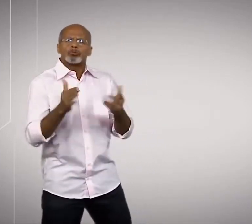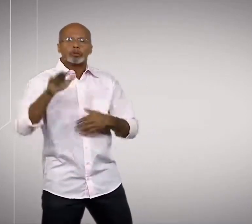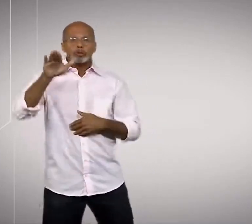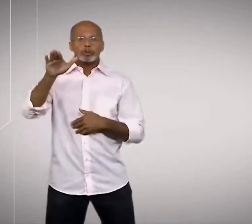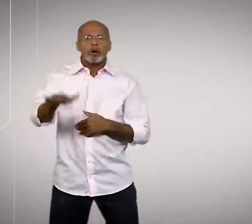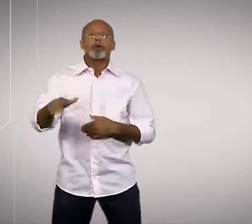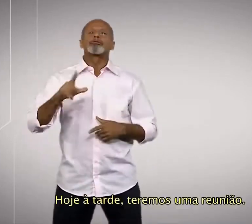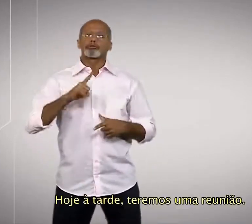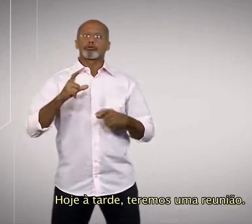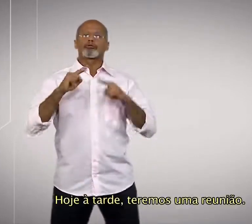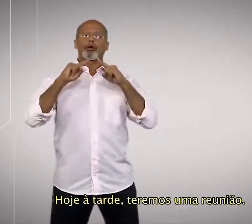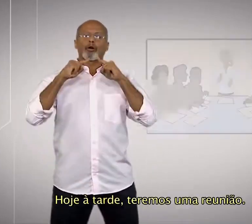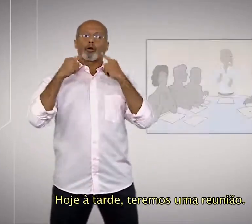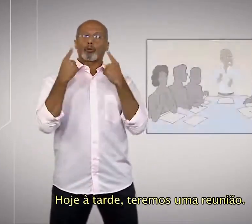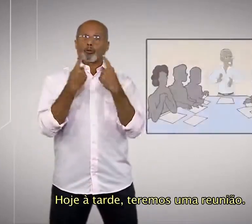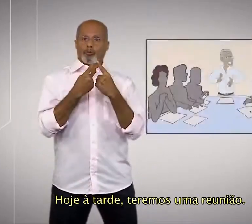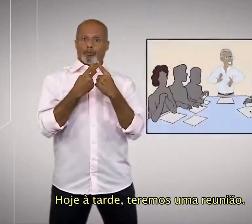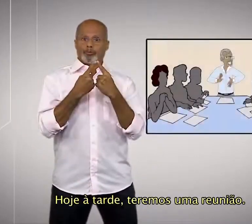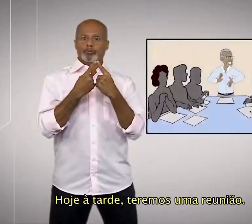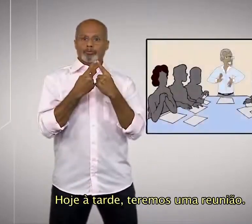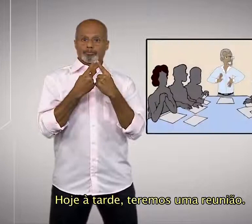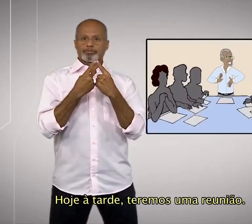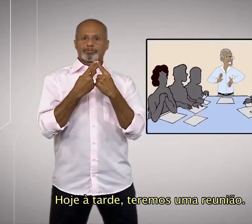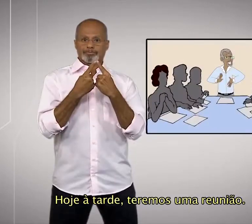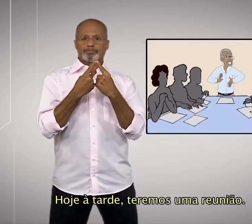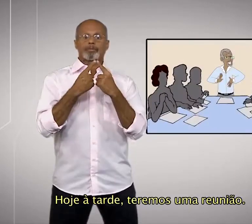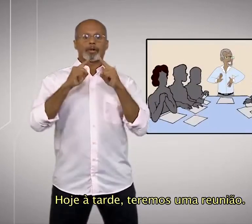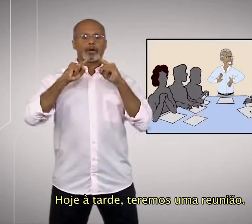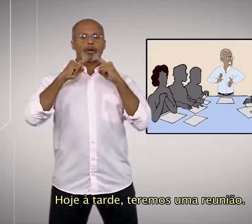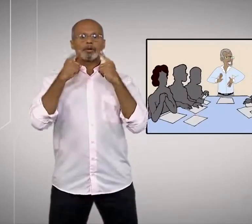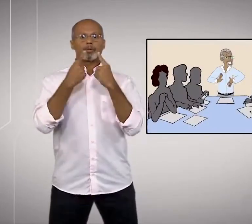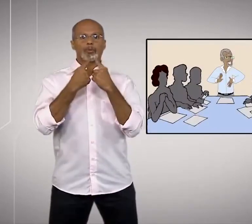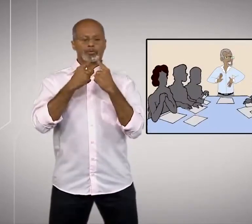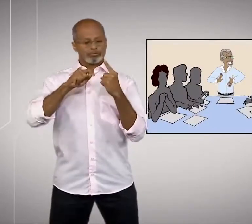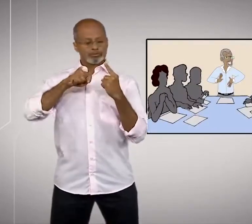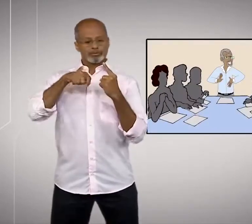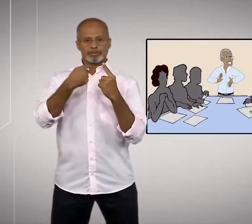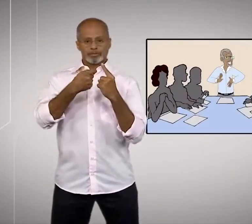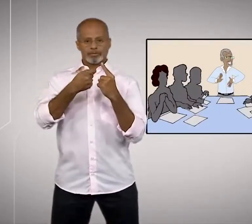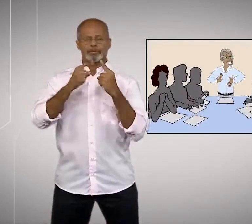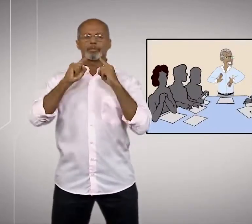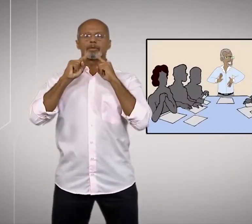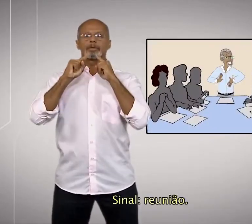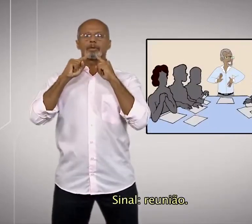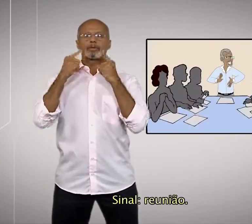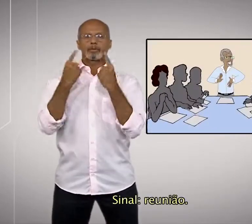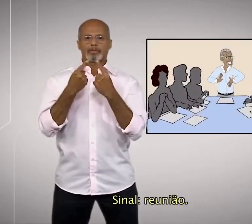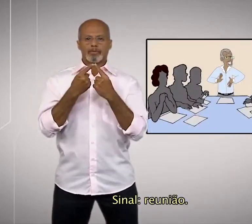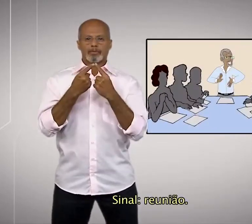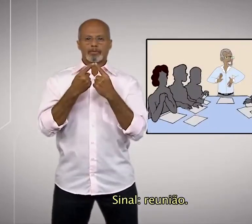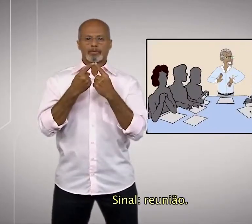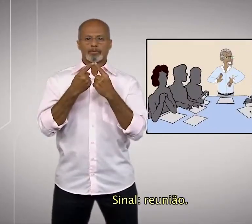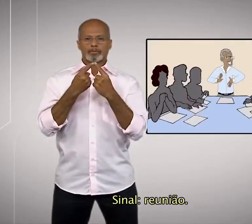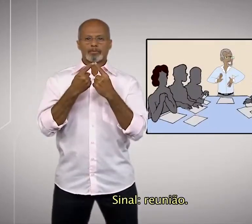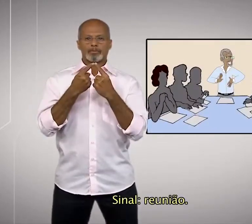Hoje à tarde, teremos uma reunião. Sinal, reunião.